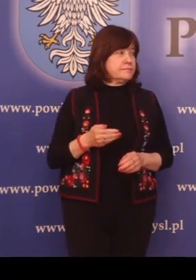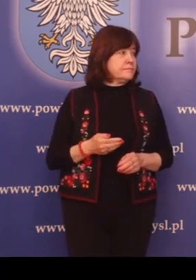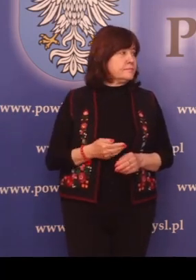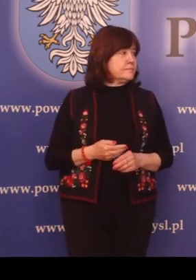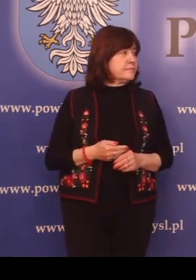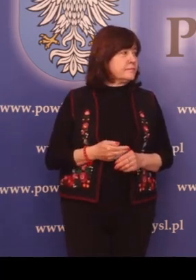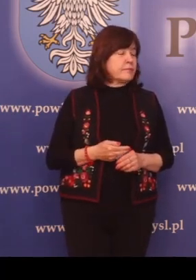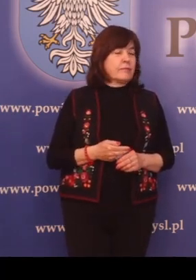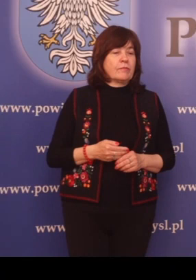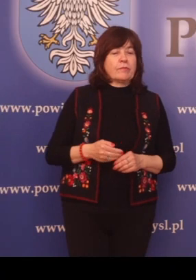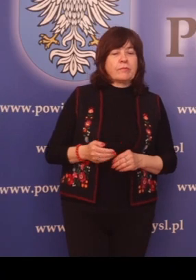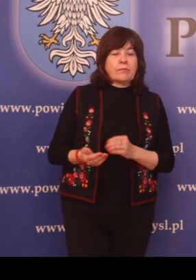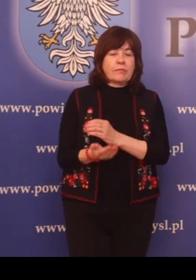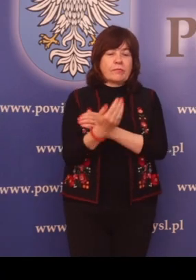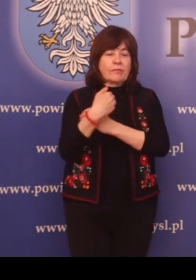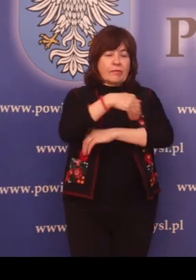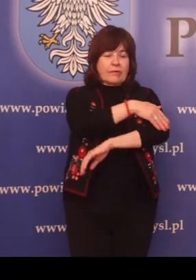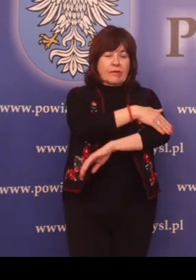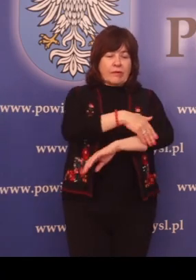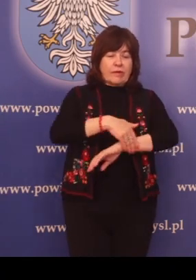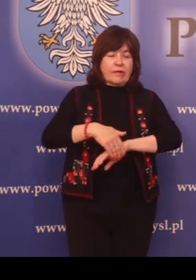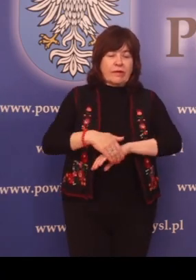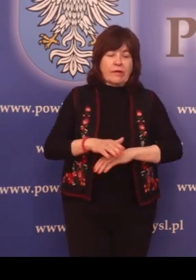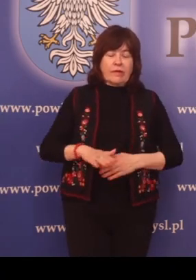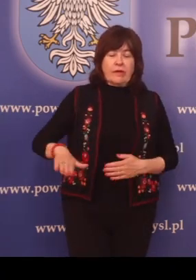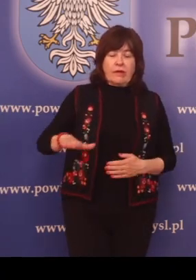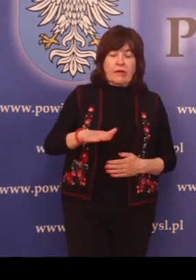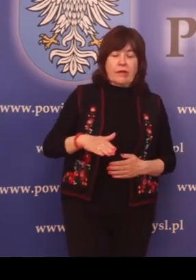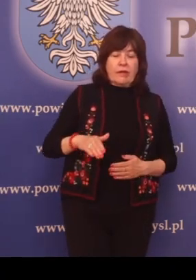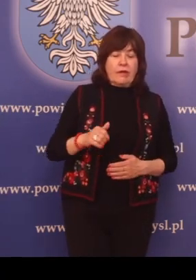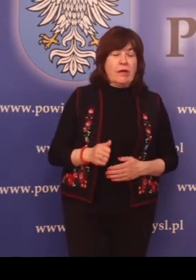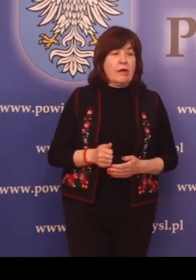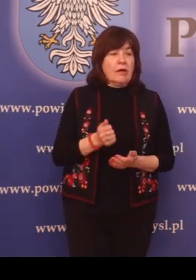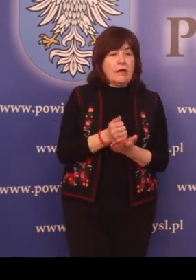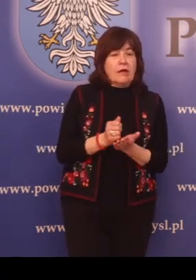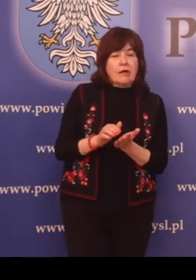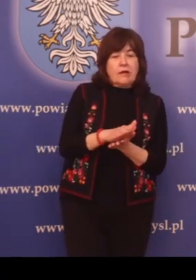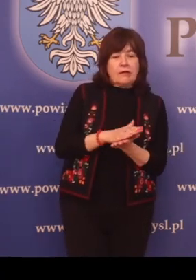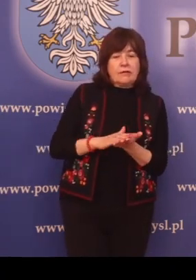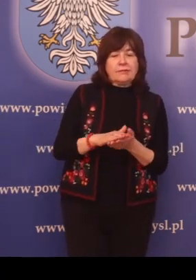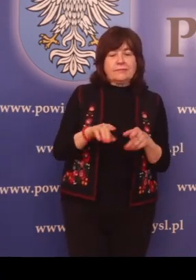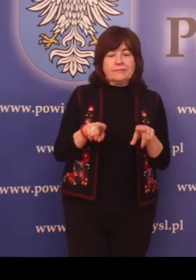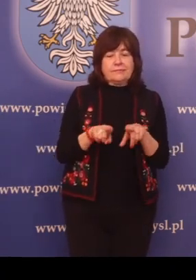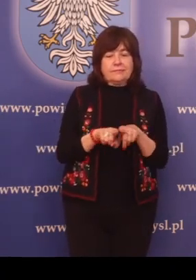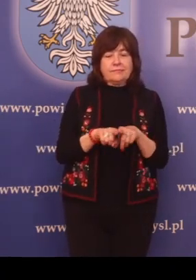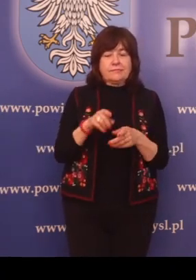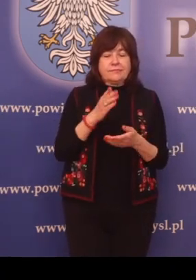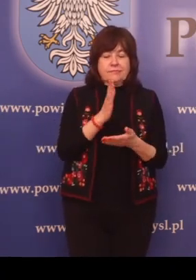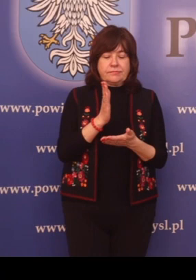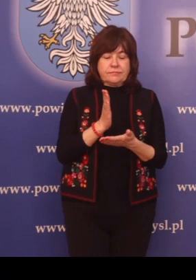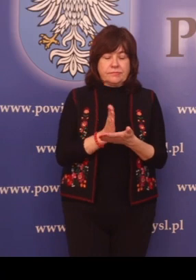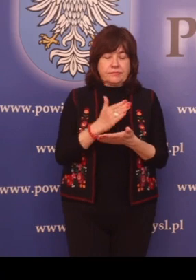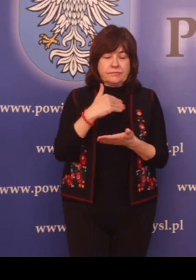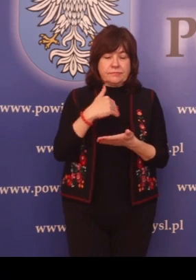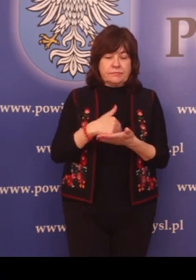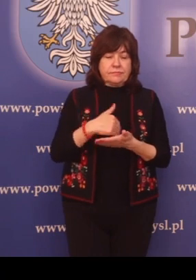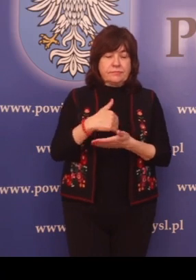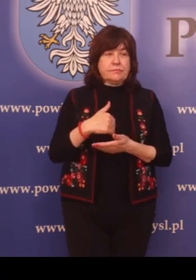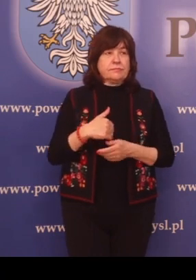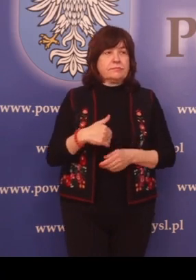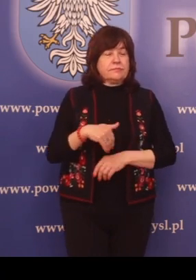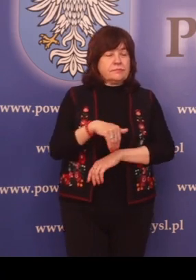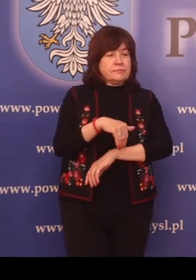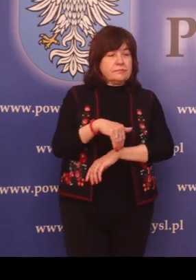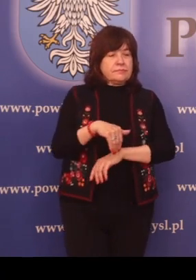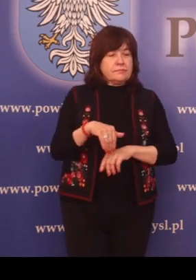Wschodnią granicę obszaru powiatu, a równocześnie województwa podkarpackiego, stanowi polsko